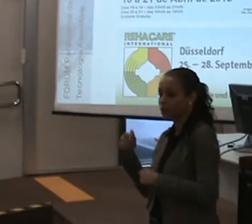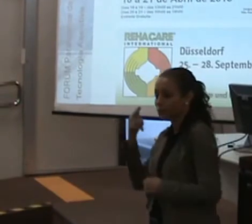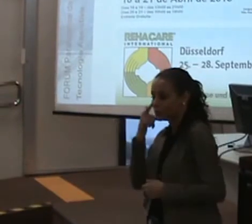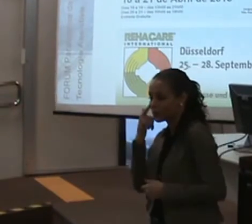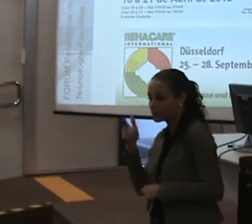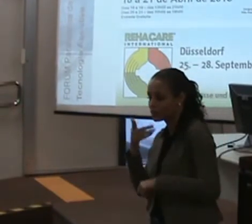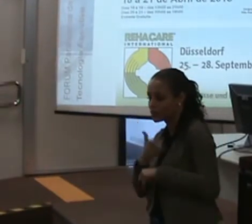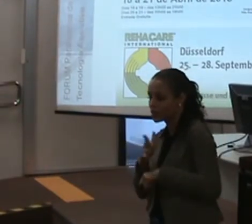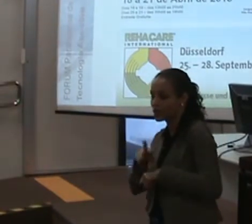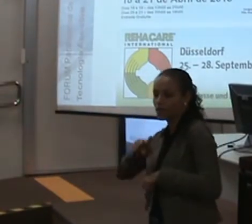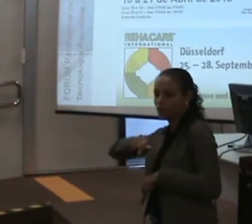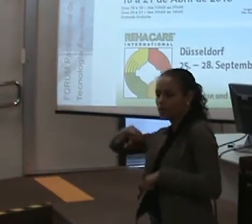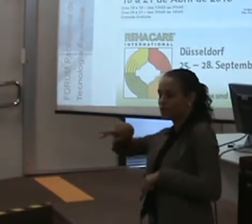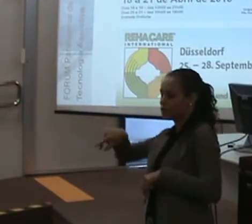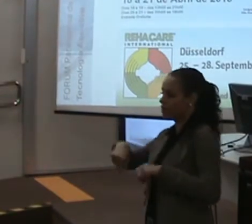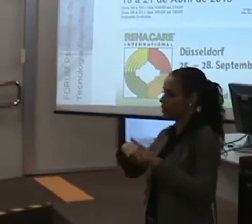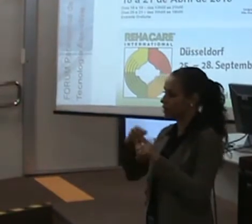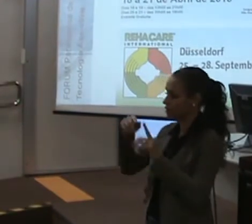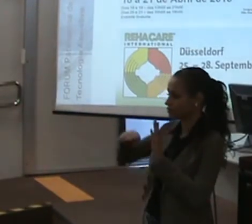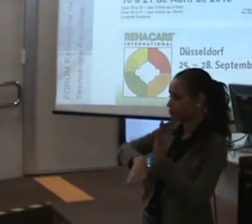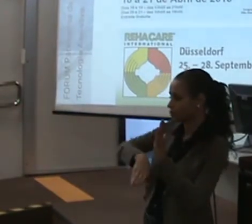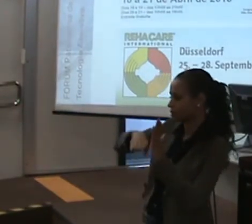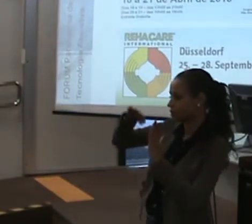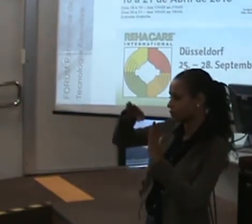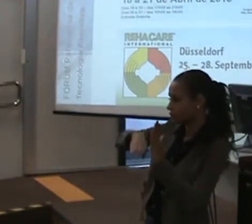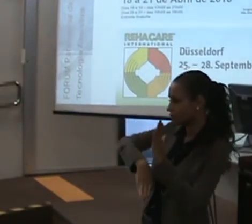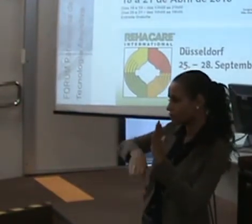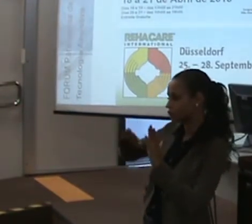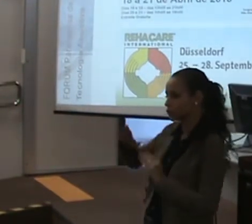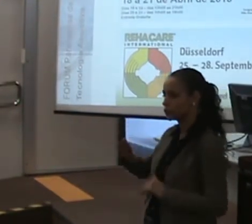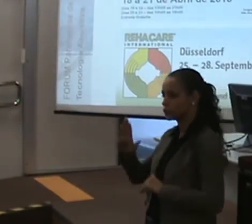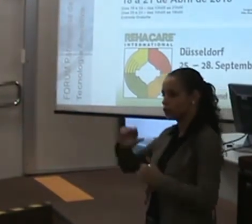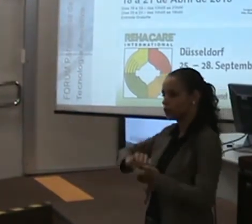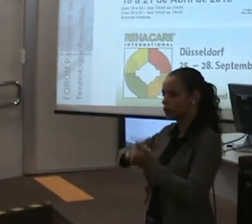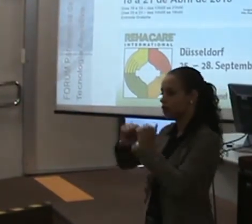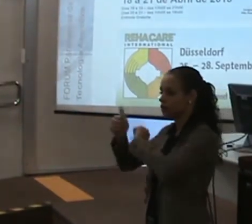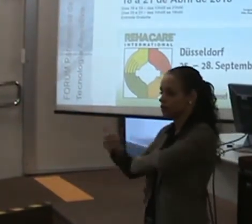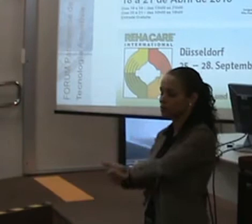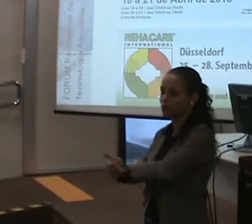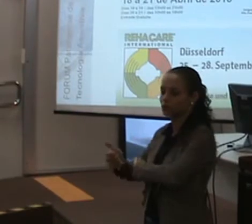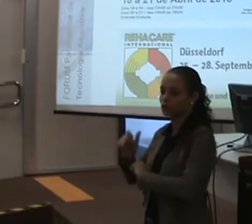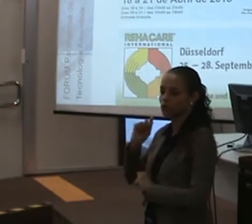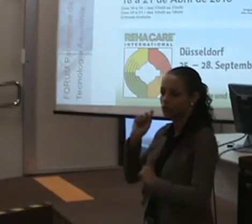prática vários inovadores, plataformas, equipamentos de adaptações,